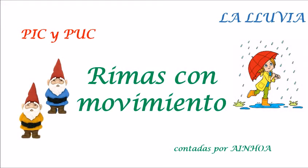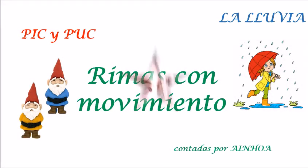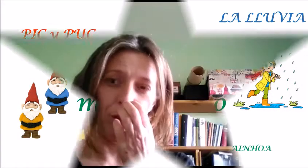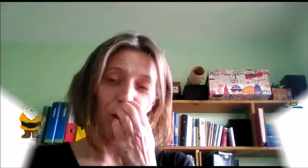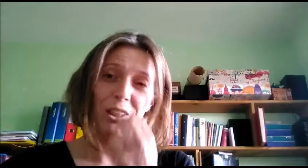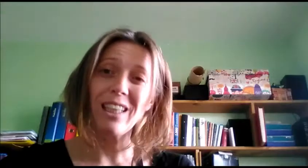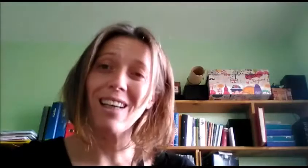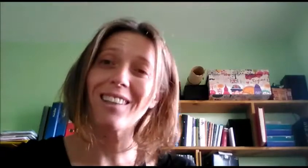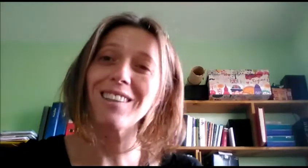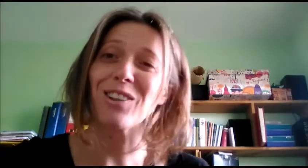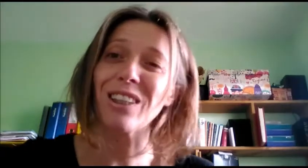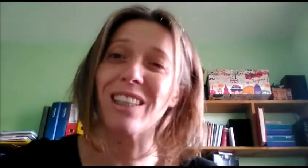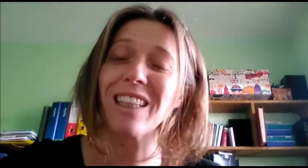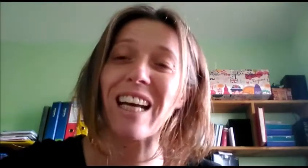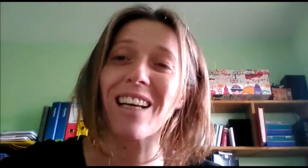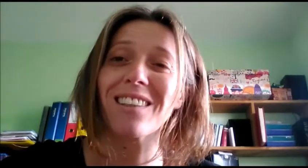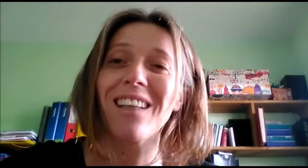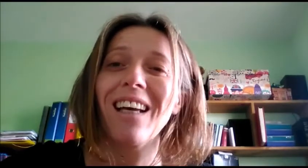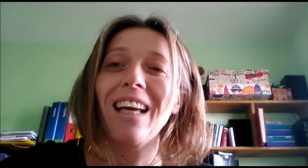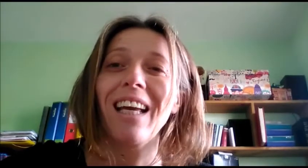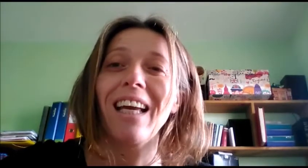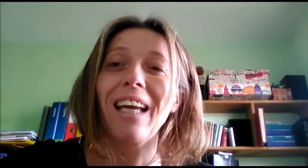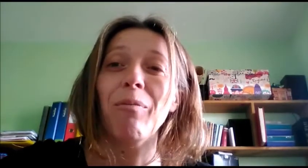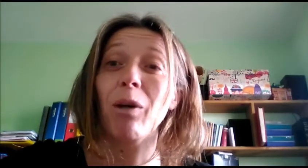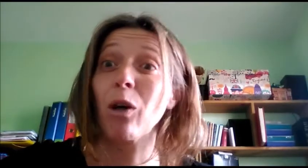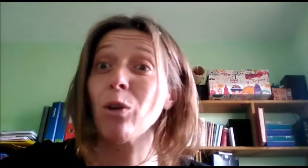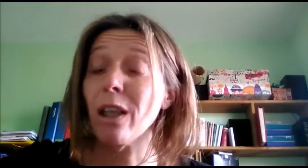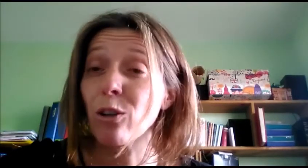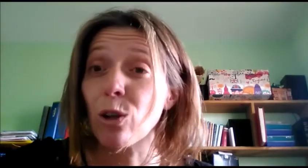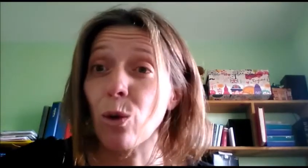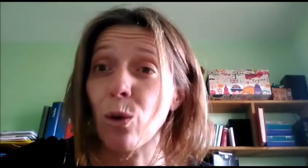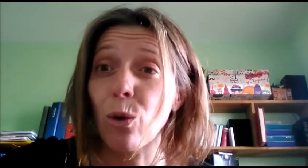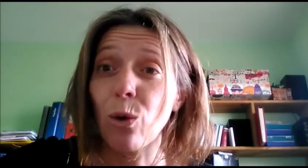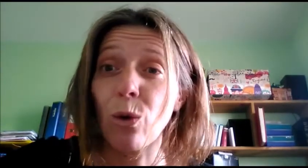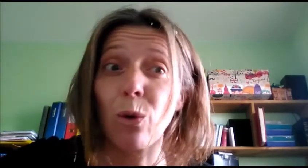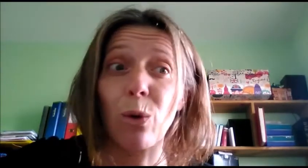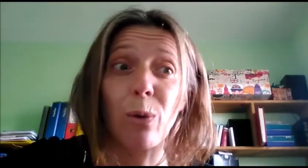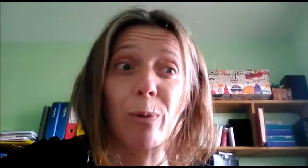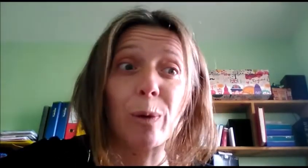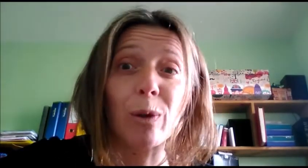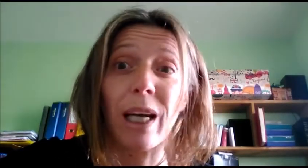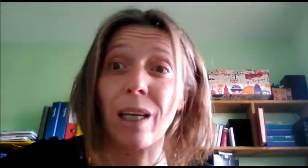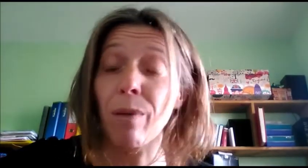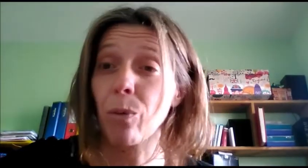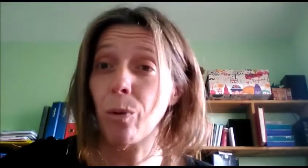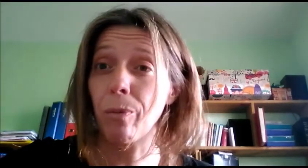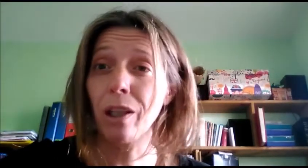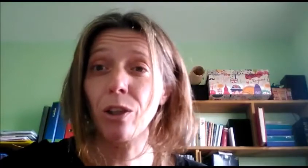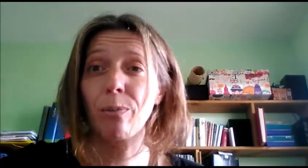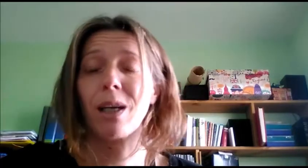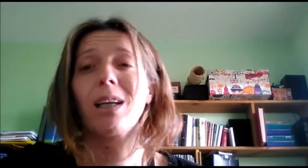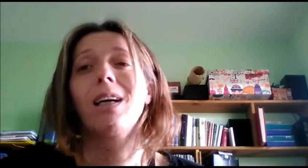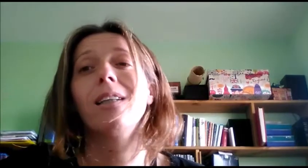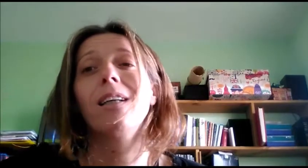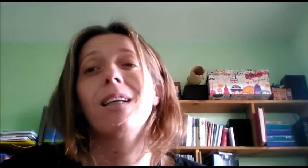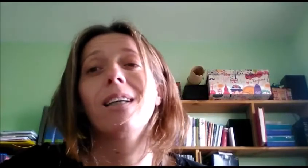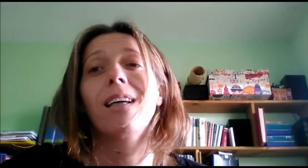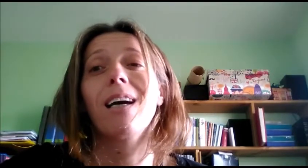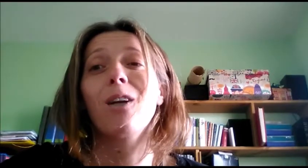Buenos días chicos y chicas Vengo a contaros otra rima con movimiento para que hagan